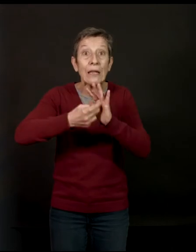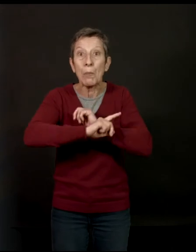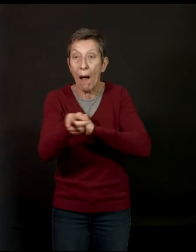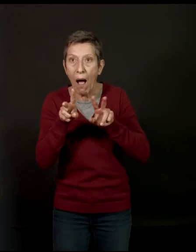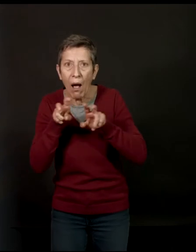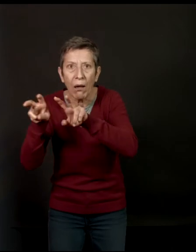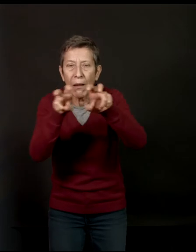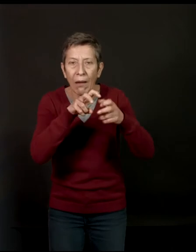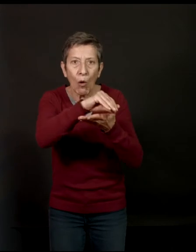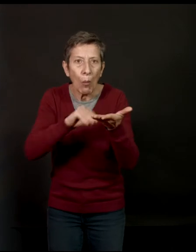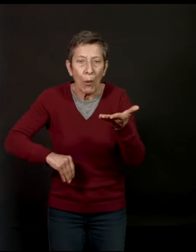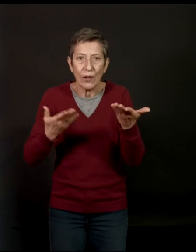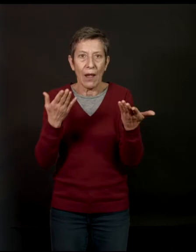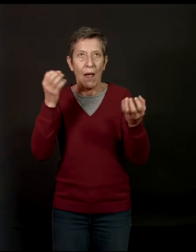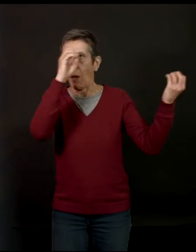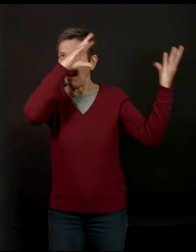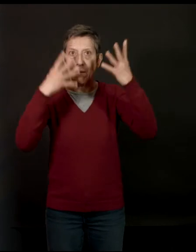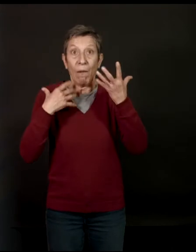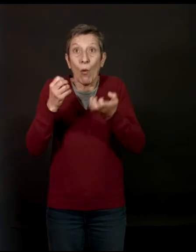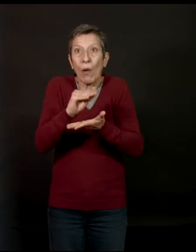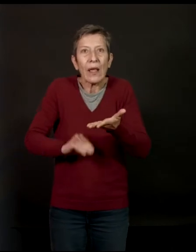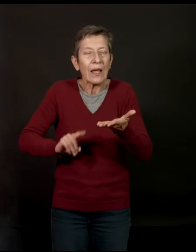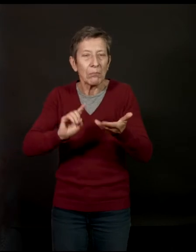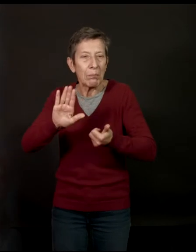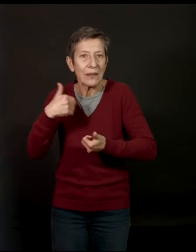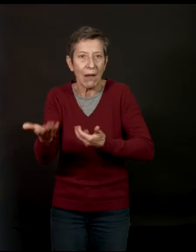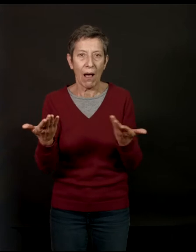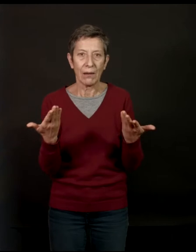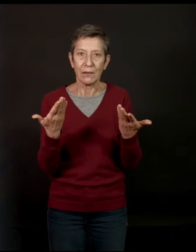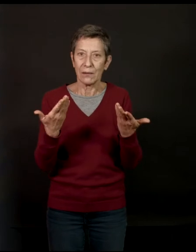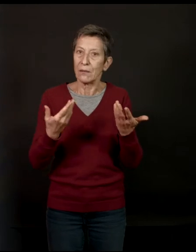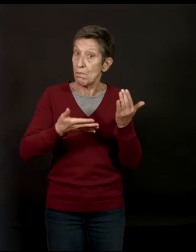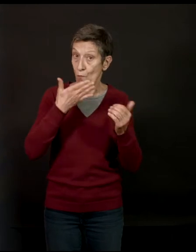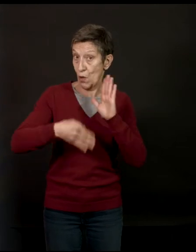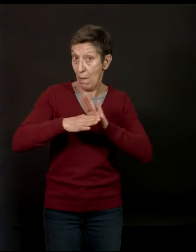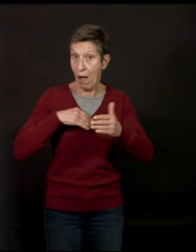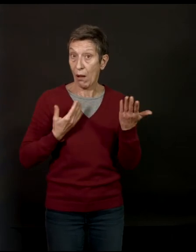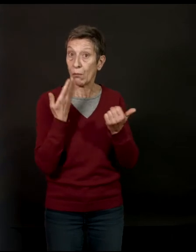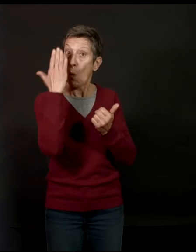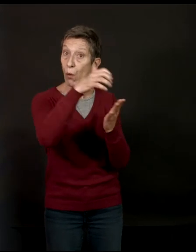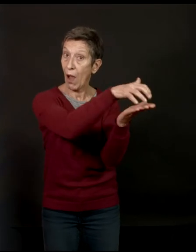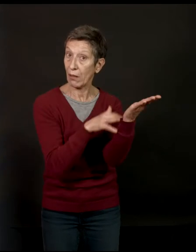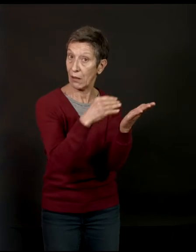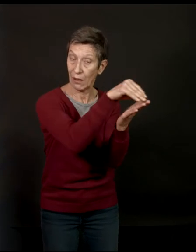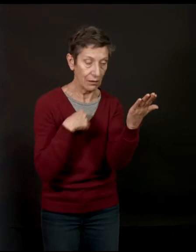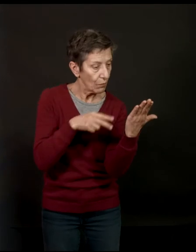chose comme ça. Donc, c'était presque plus lire les articles des autres. C'est ça, être la branche technique du journalisme.